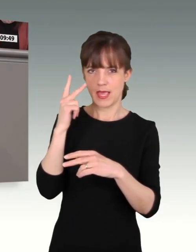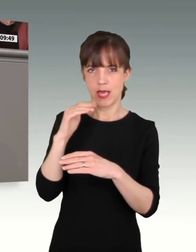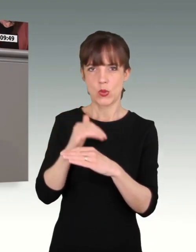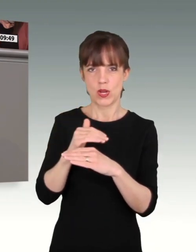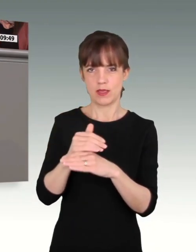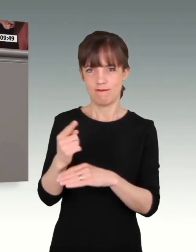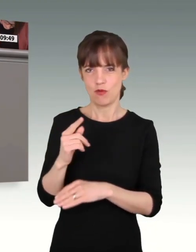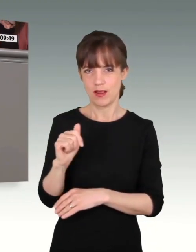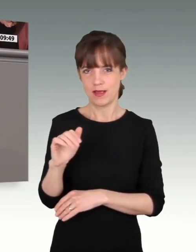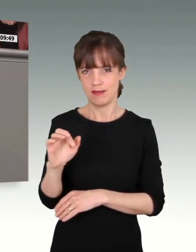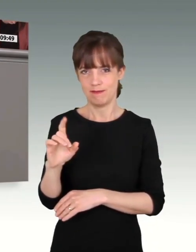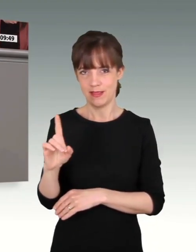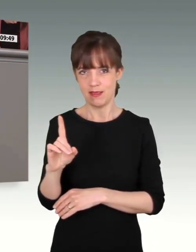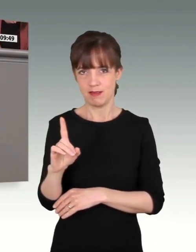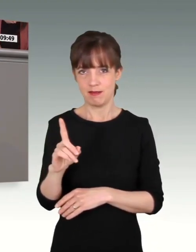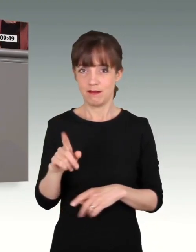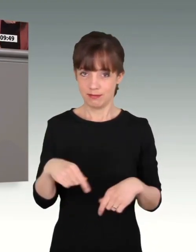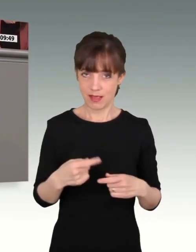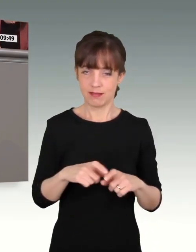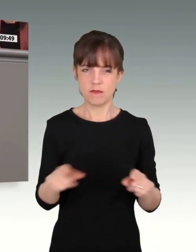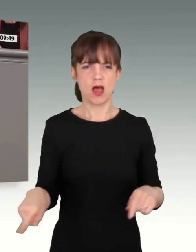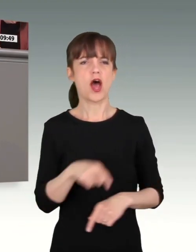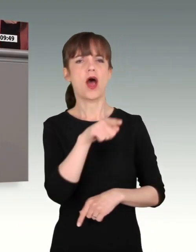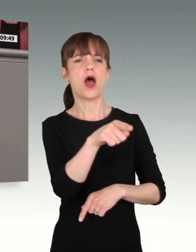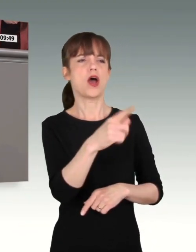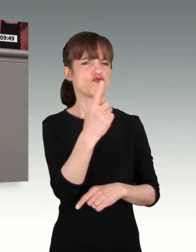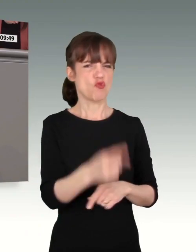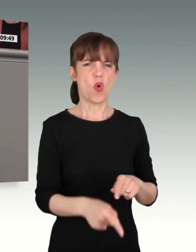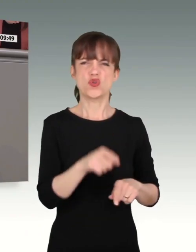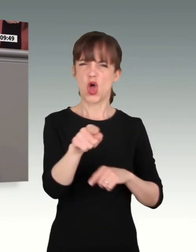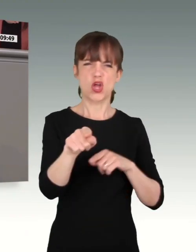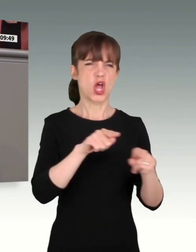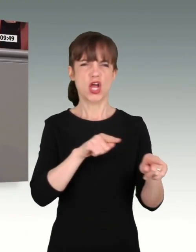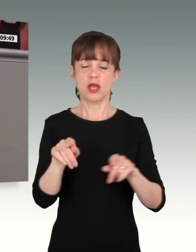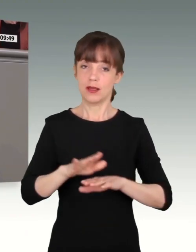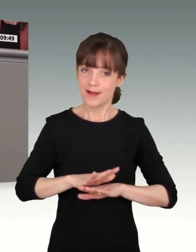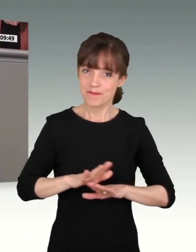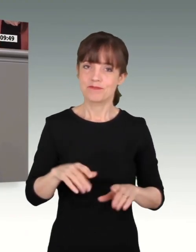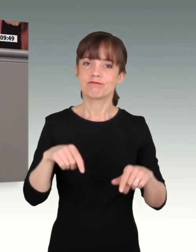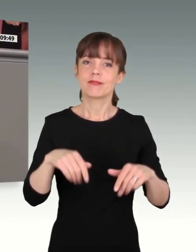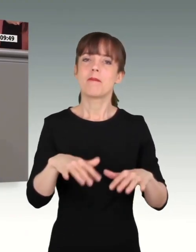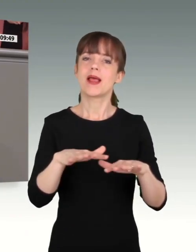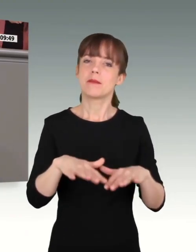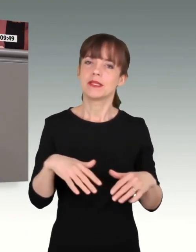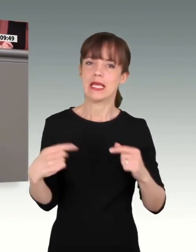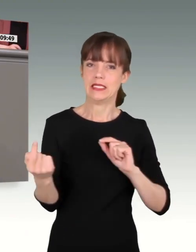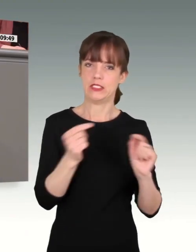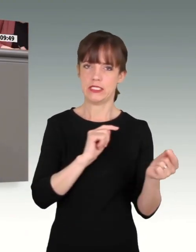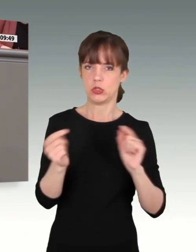nicht darum, dass man lautstark mit dem Finger auf andere zeigt. Sondern wir bemühen uns gerade im parlamentarischen Diskurs, diese